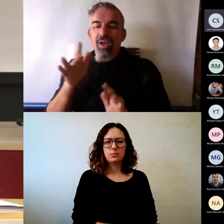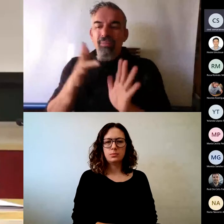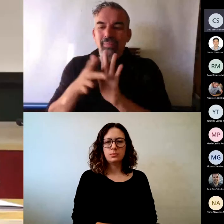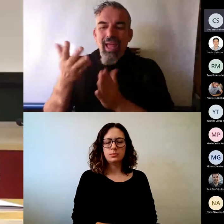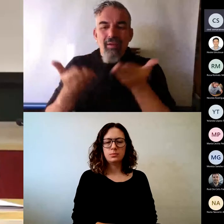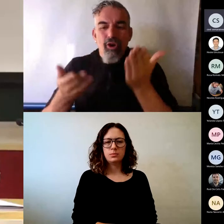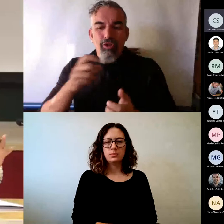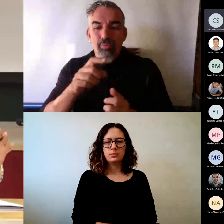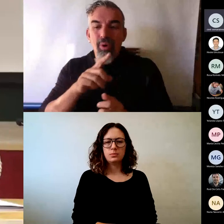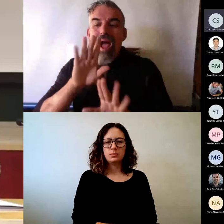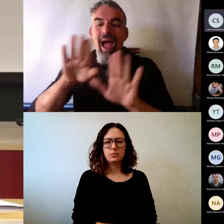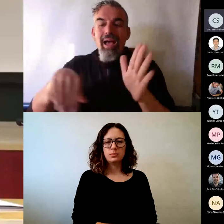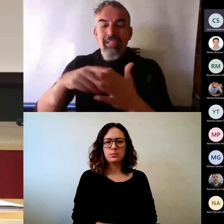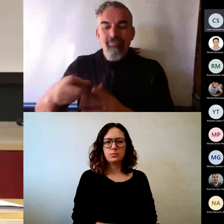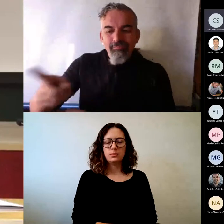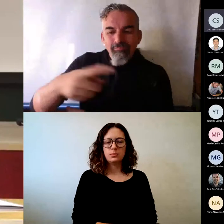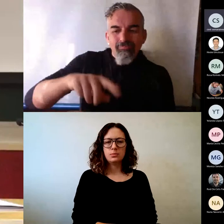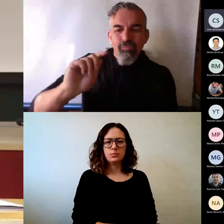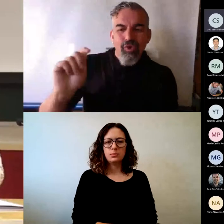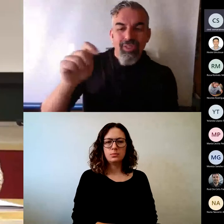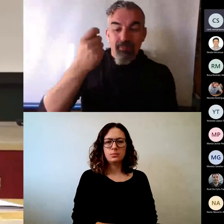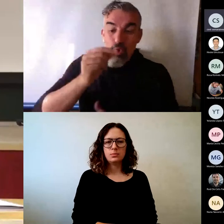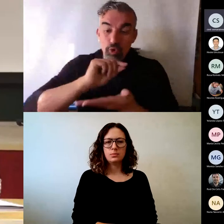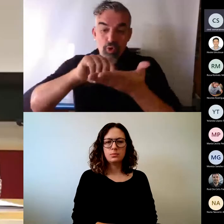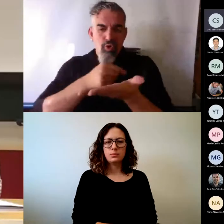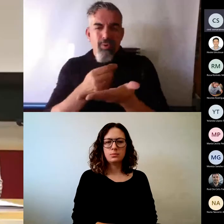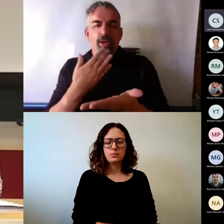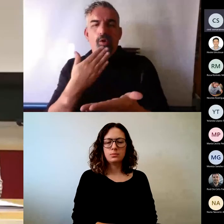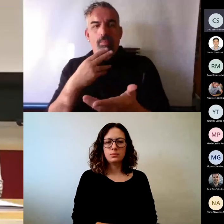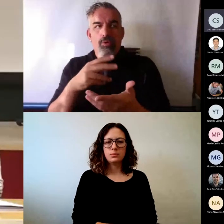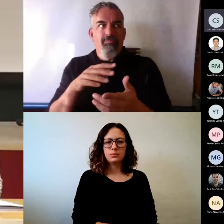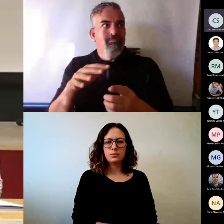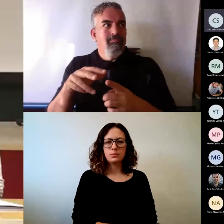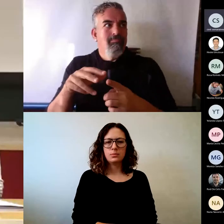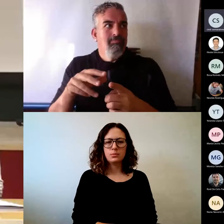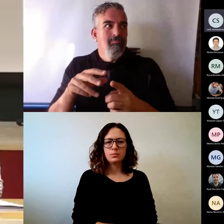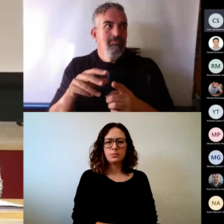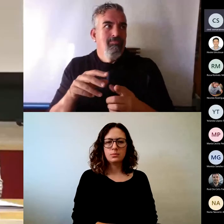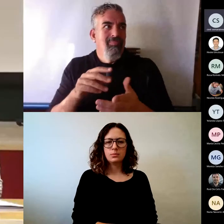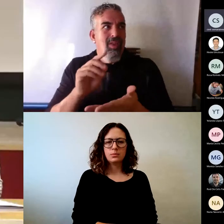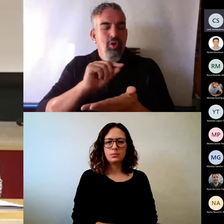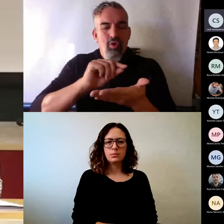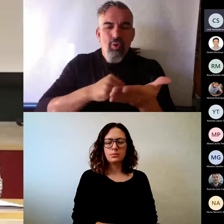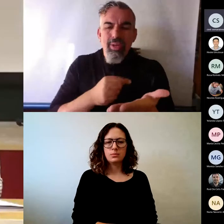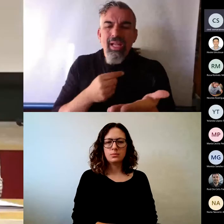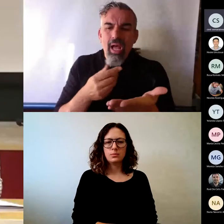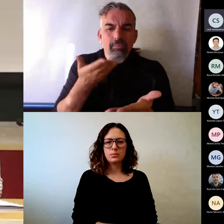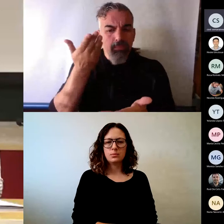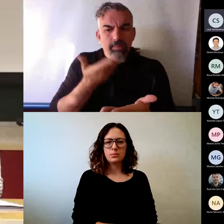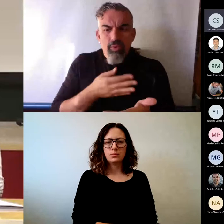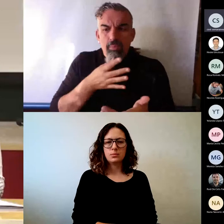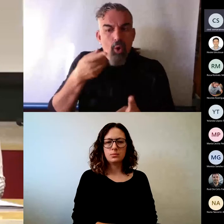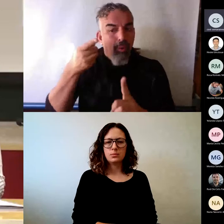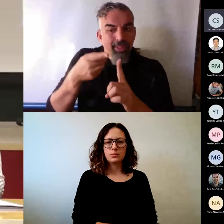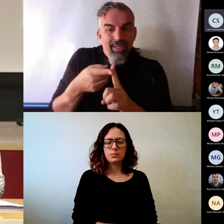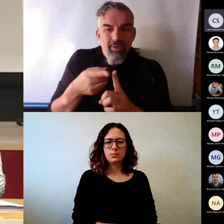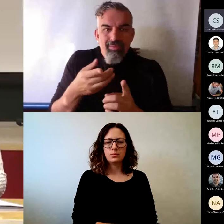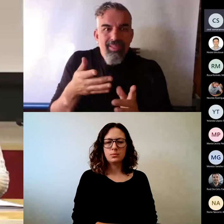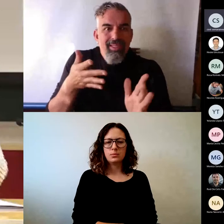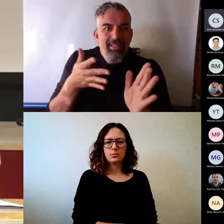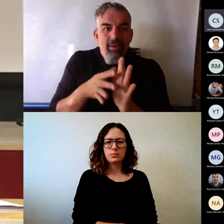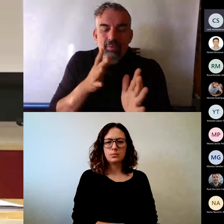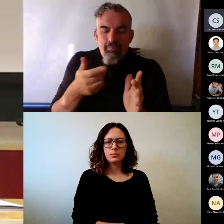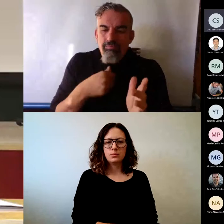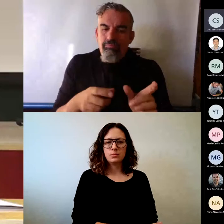llegar. Las rúbricas dentro de otros instrumentos es un buen elemento para eso porque en el fondo miramos el